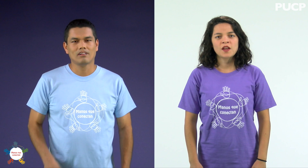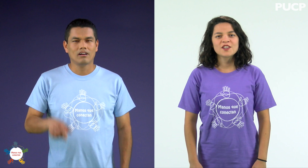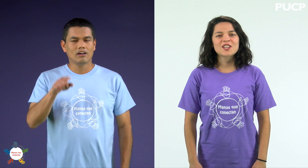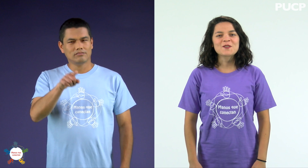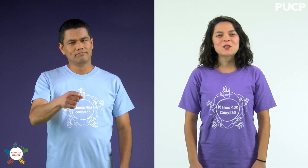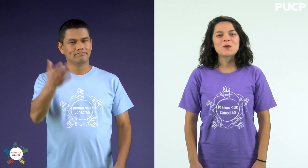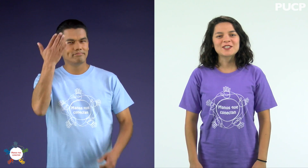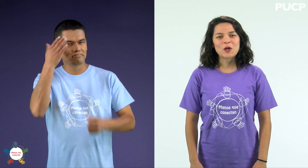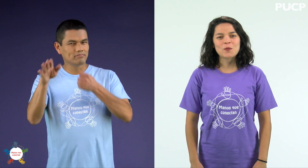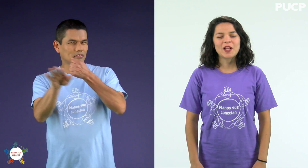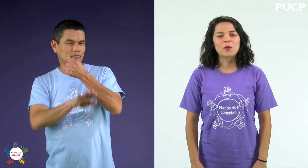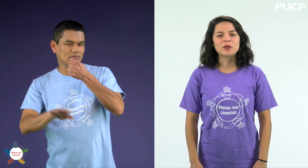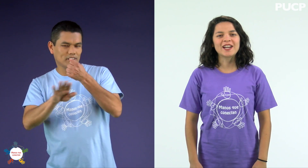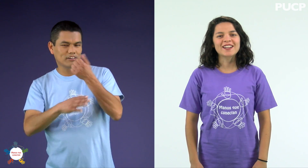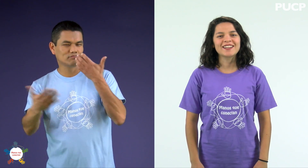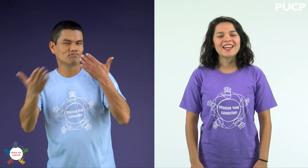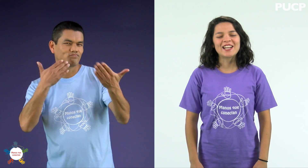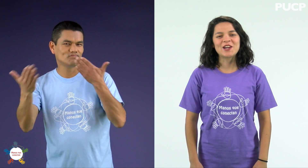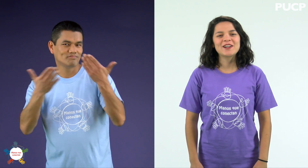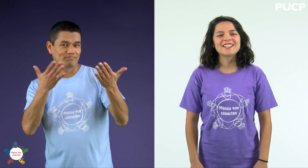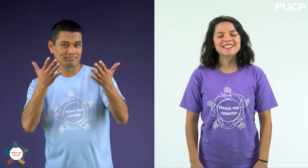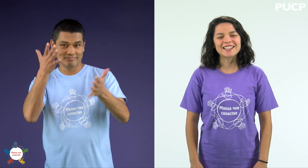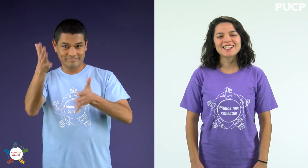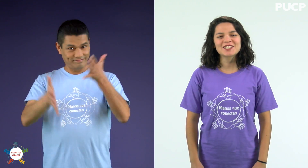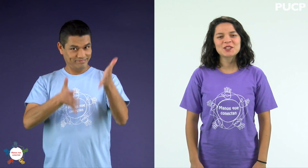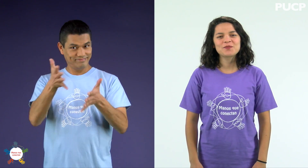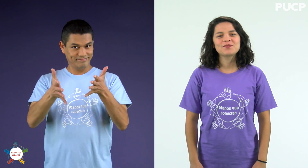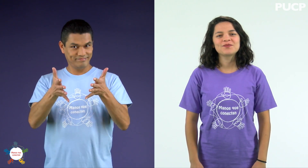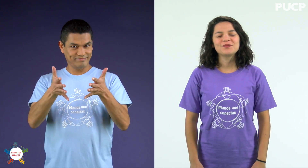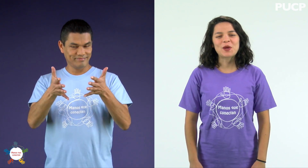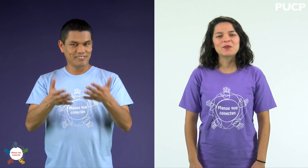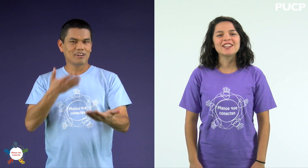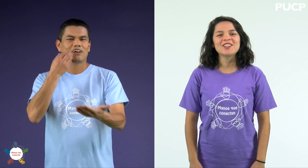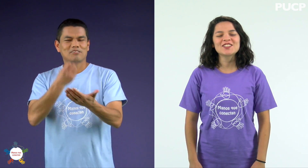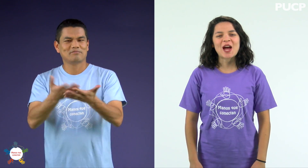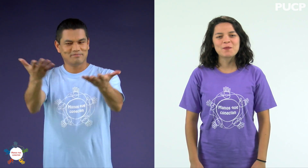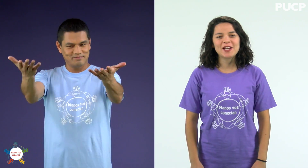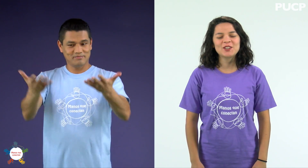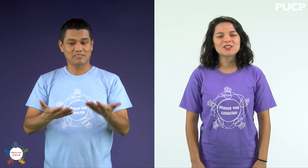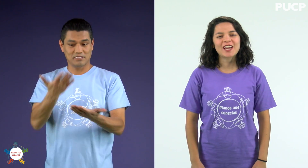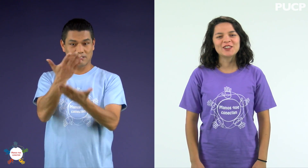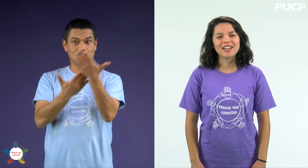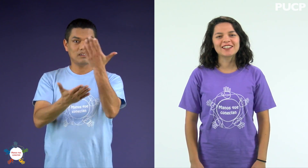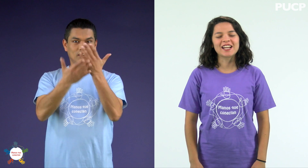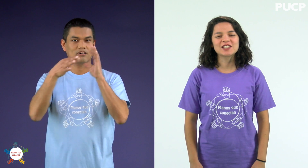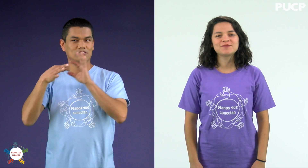¿Sabes lo básico para comunicarte en lengua de señas? ¡Bienvenidos a Manos que Conectan!